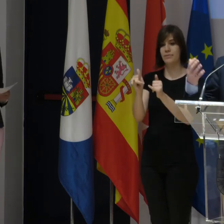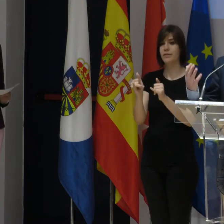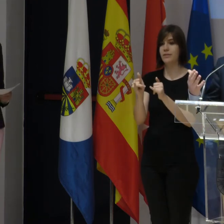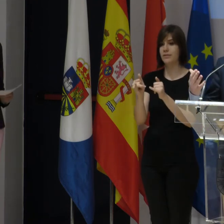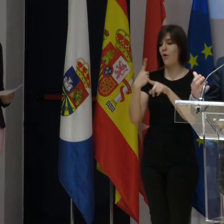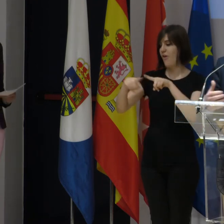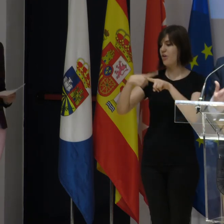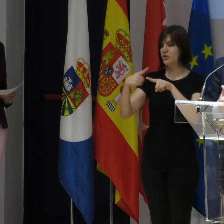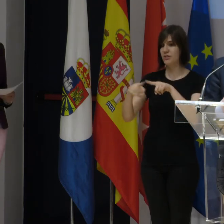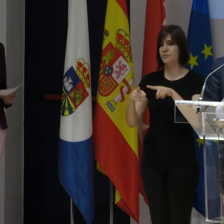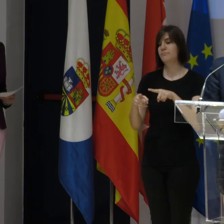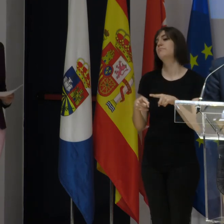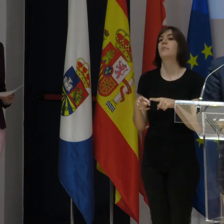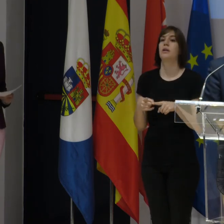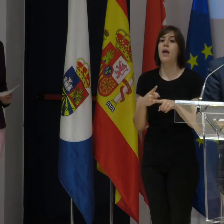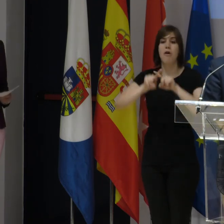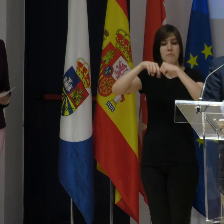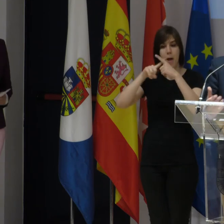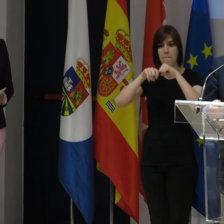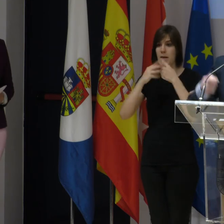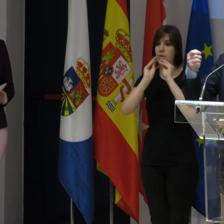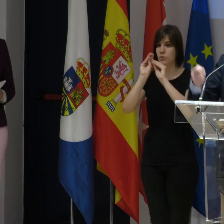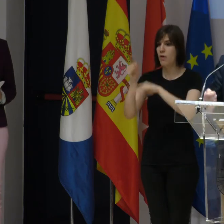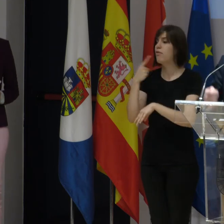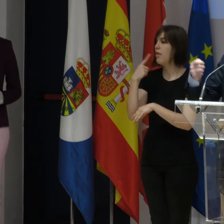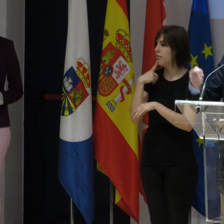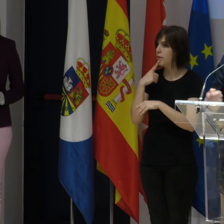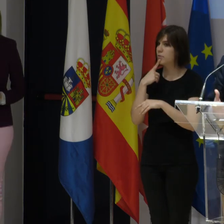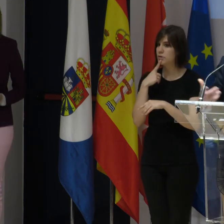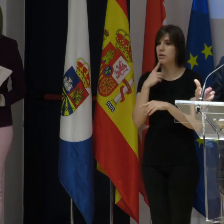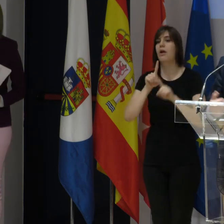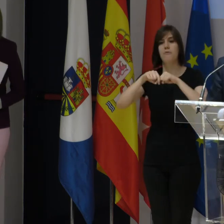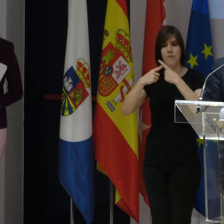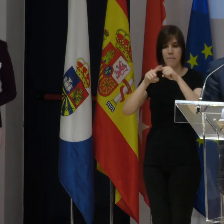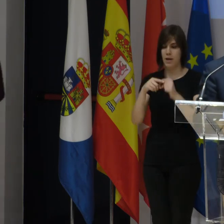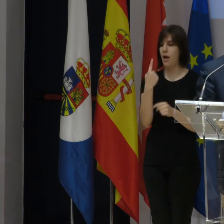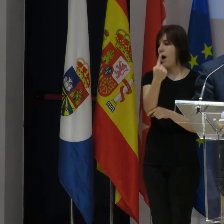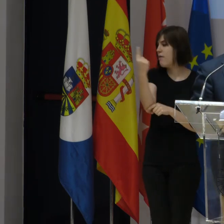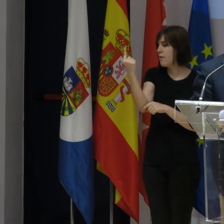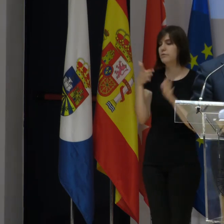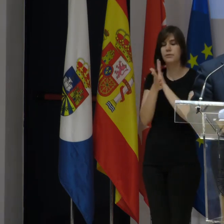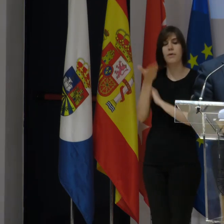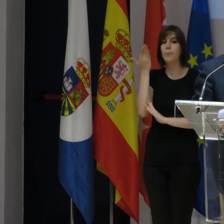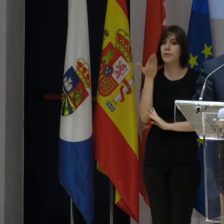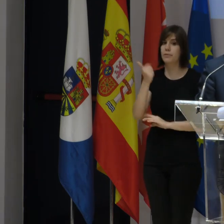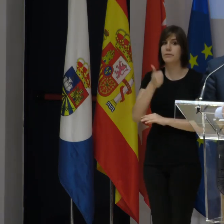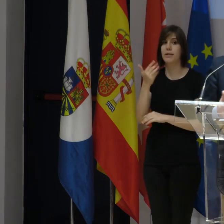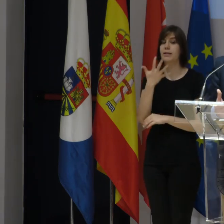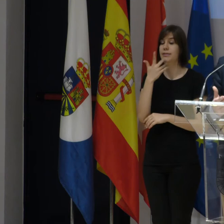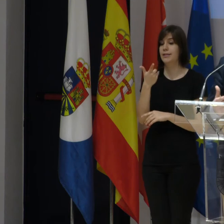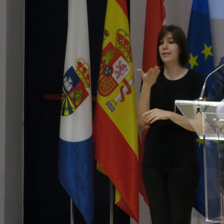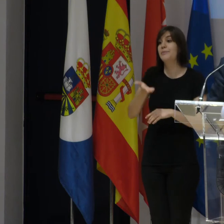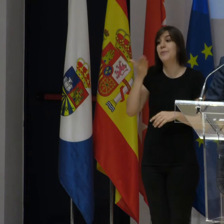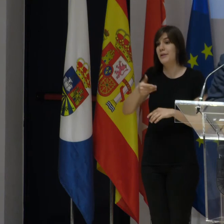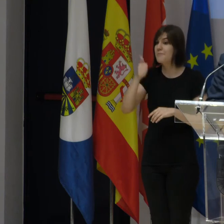de muchas cosas, ¿no? Entre ellas su familia, que todos decimos en las encuestas que la familia para cada uno de nosotros es lo más importante. Si es lo más